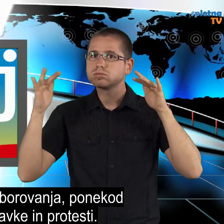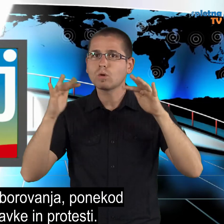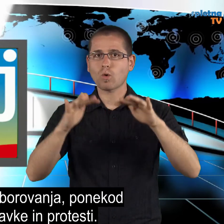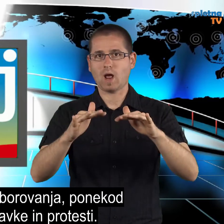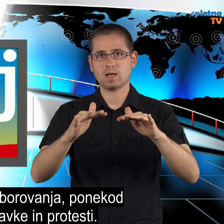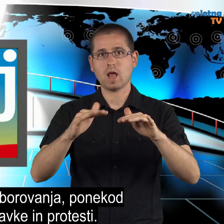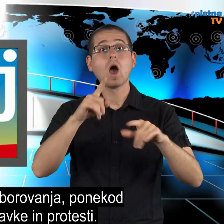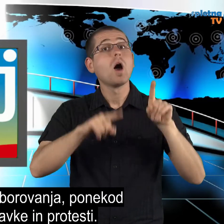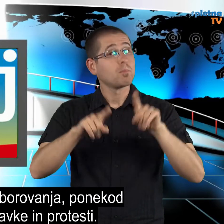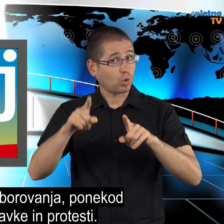protesti.